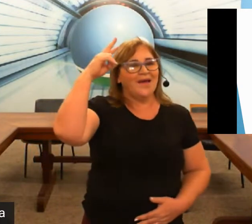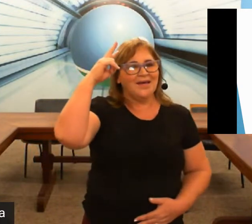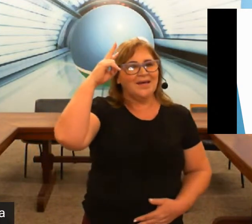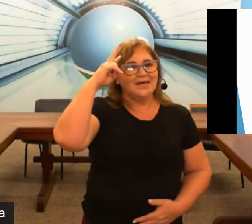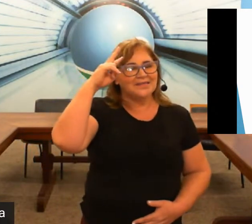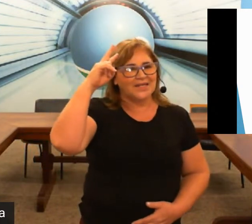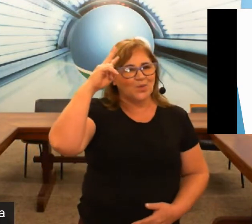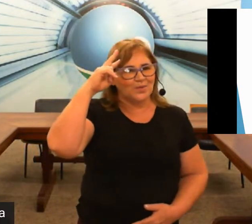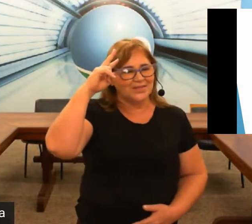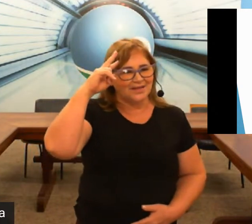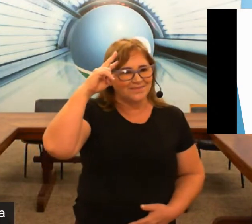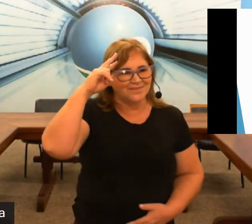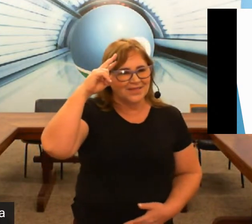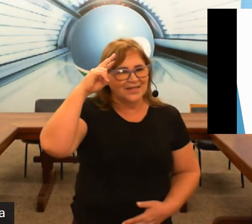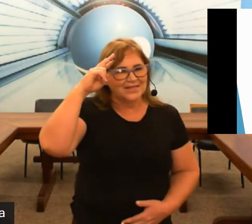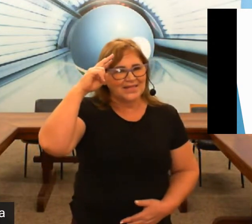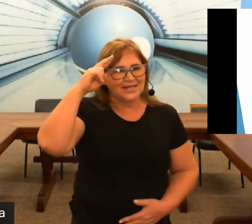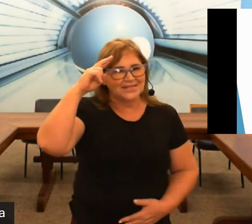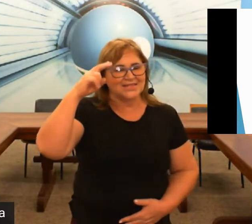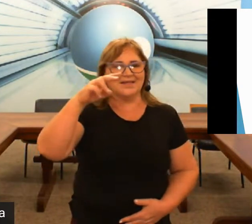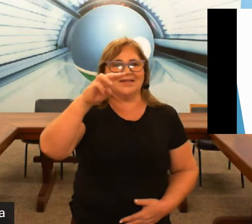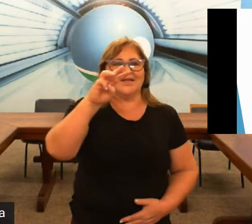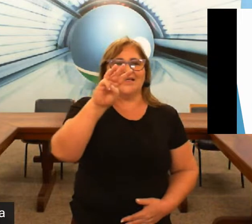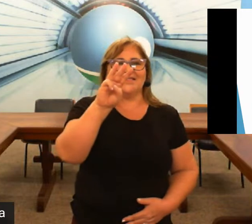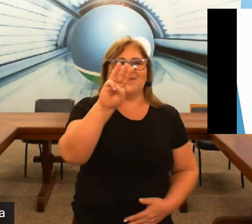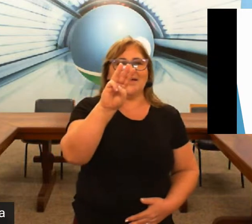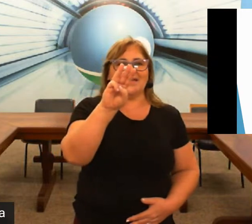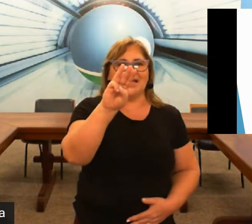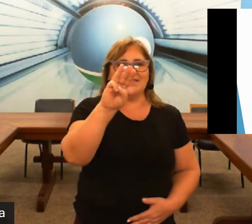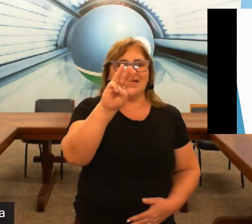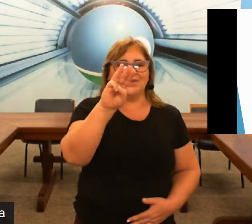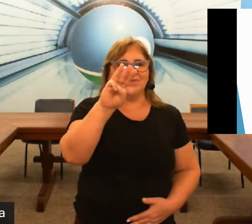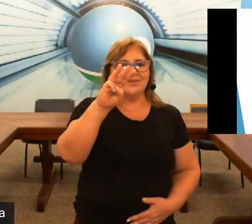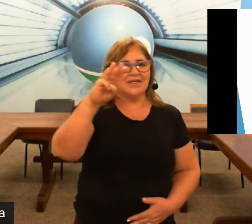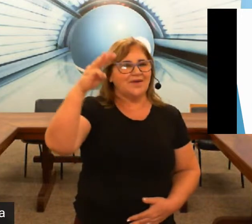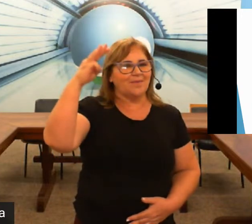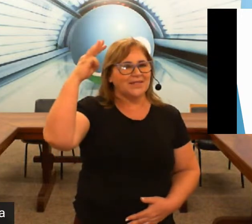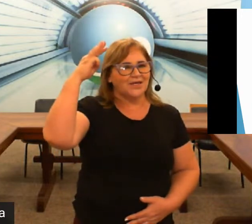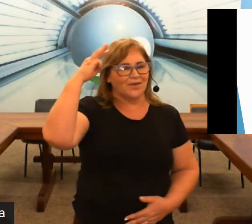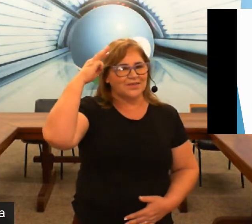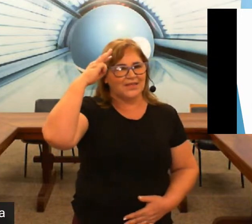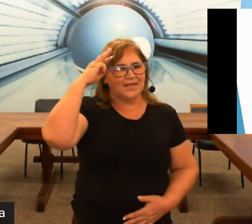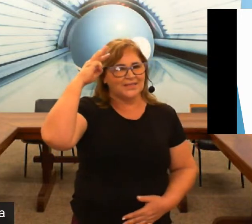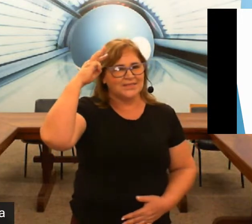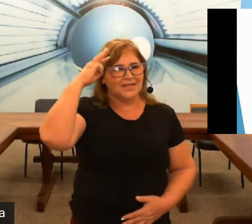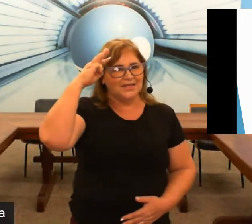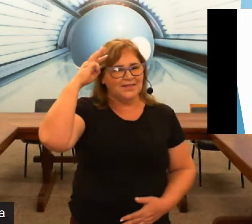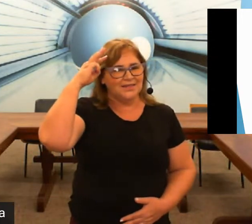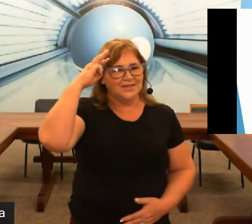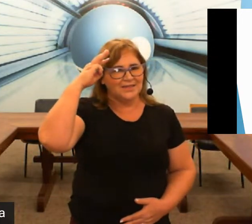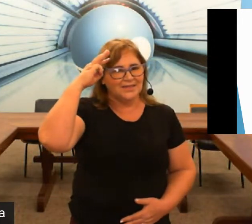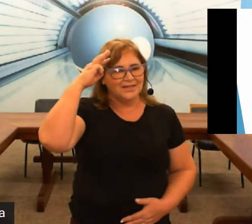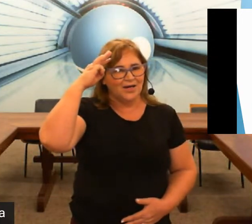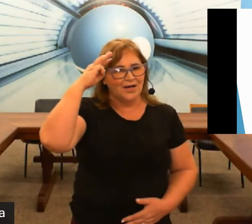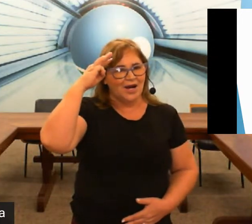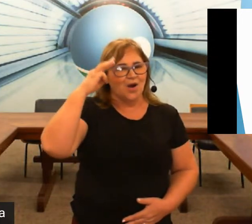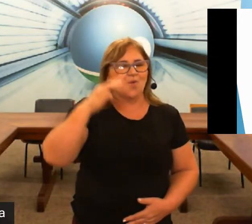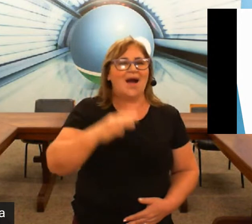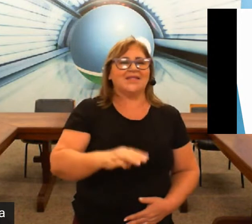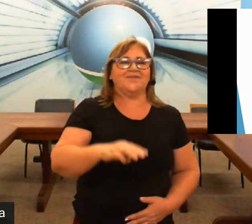é segunda terça você vai pegar três dedos e vai bater aqui ó terça quarta